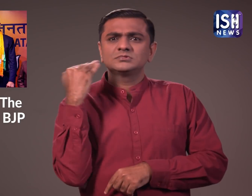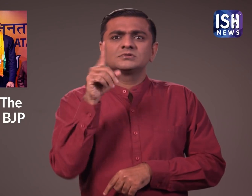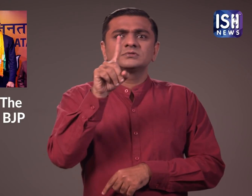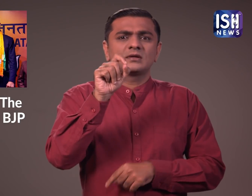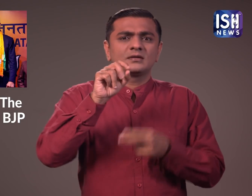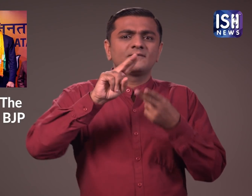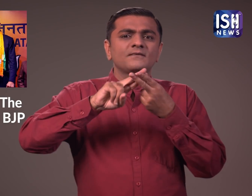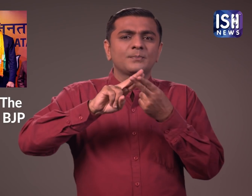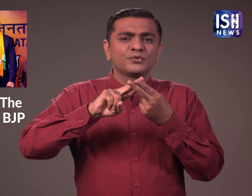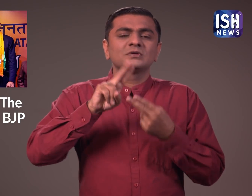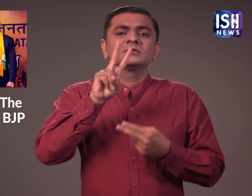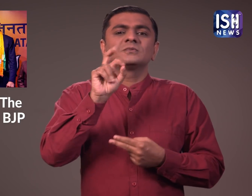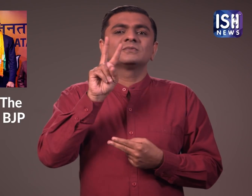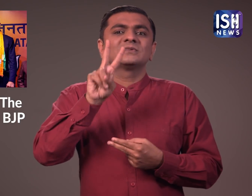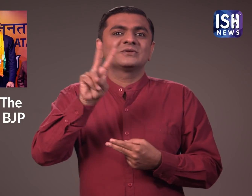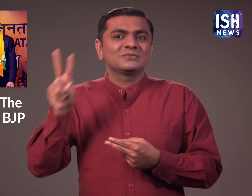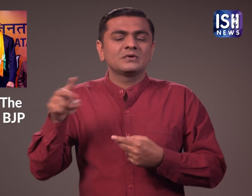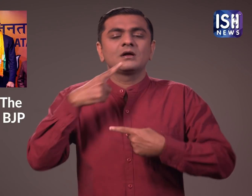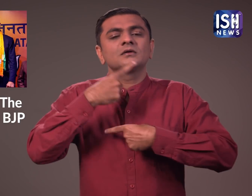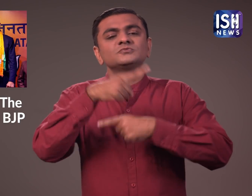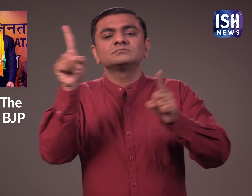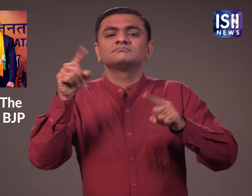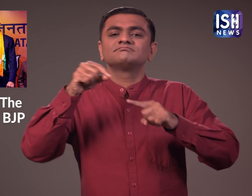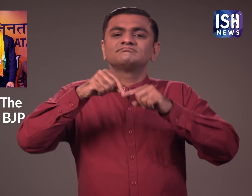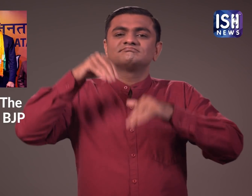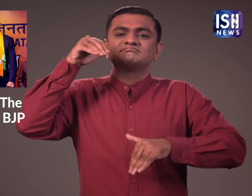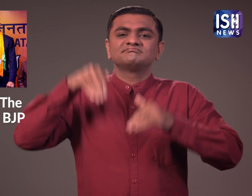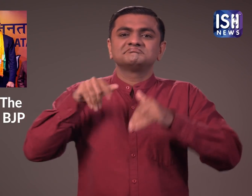भारतिय जन्ता पार्टी में शामिल हो गए।